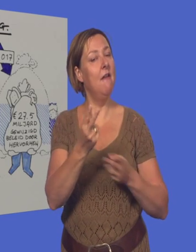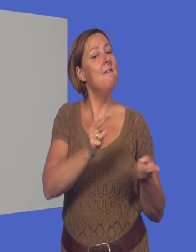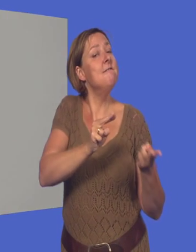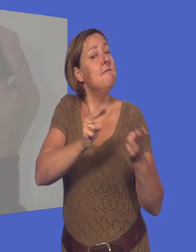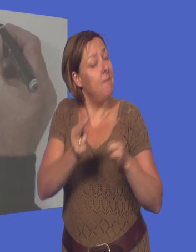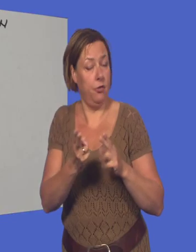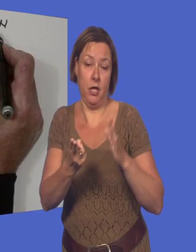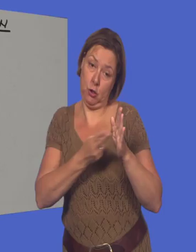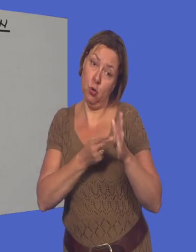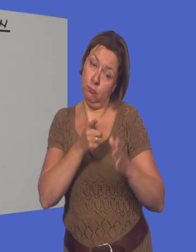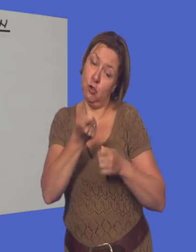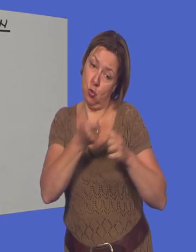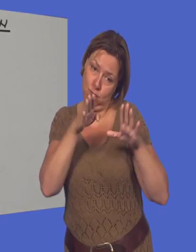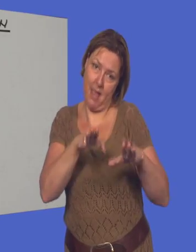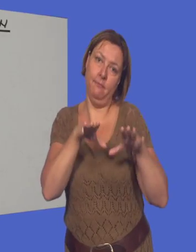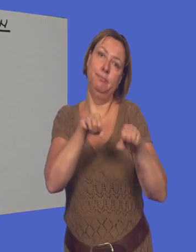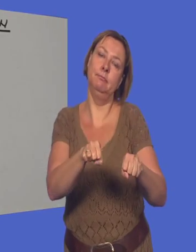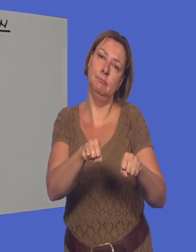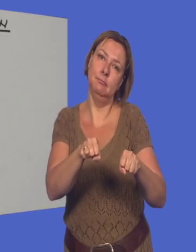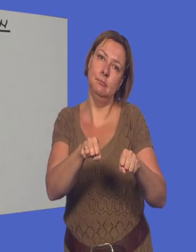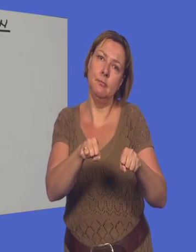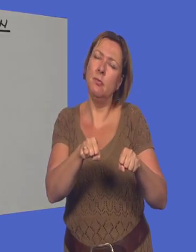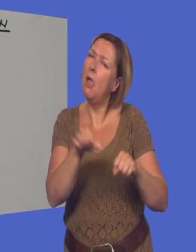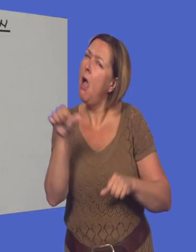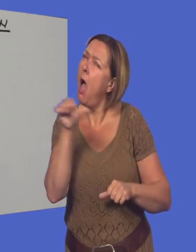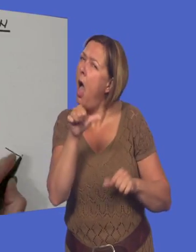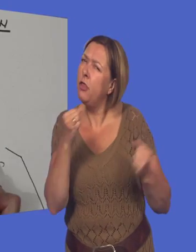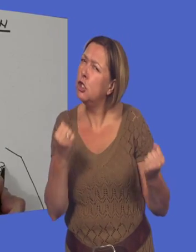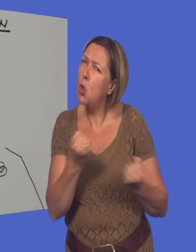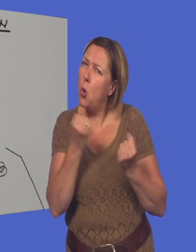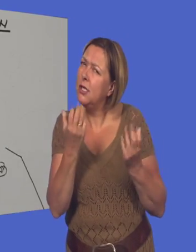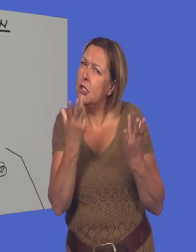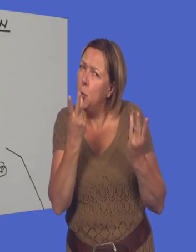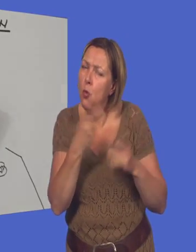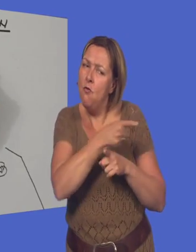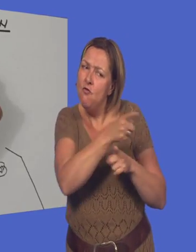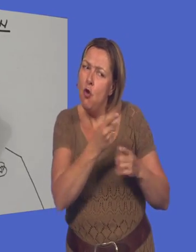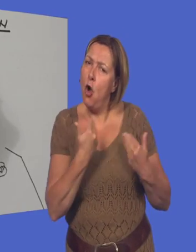toekomst. Hoe gaan we het dan anders organiseren voor de mensen die thuis hulp nodig hebben?